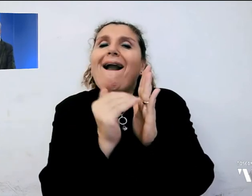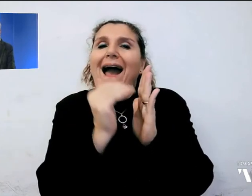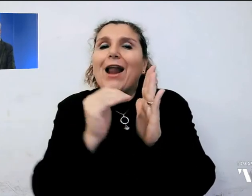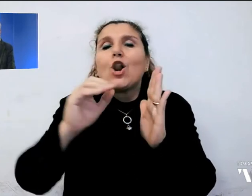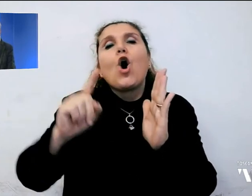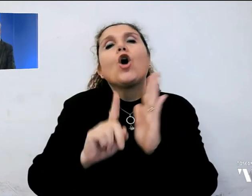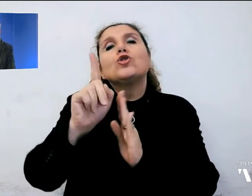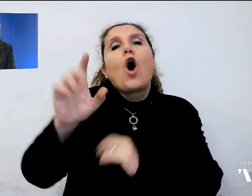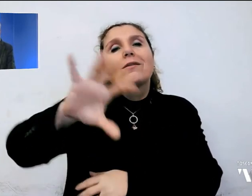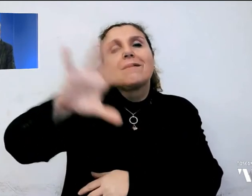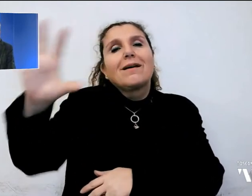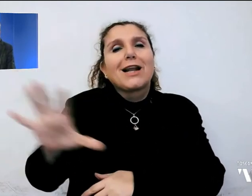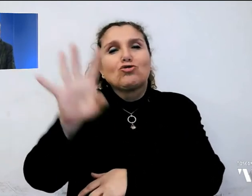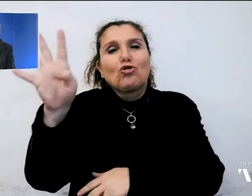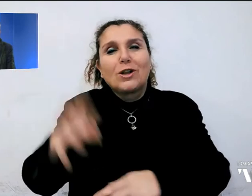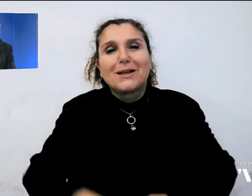regione.